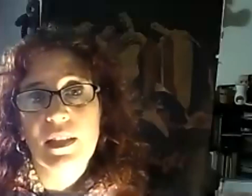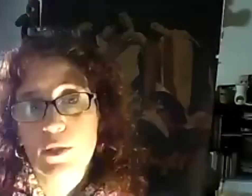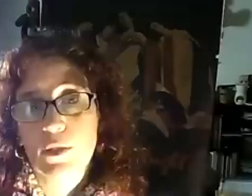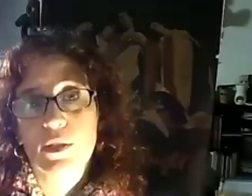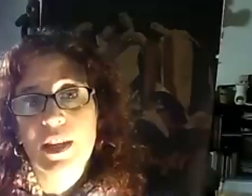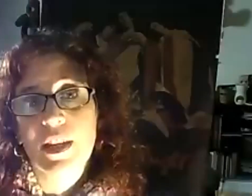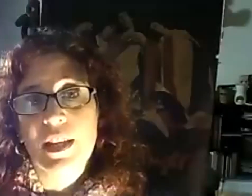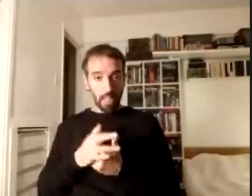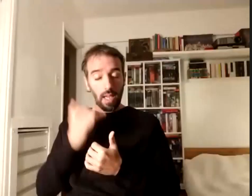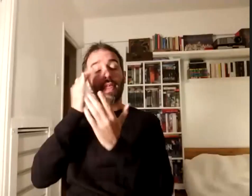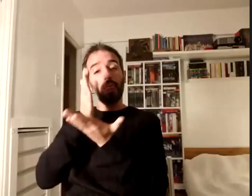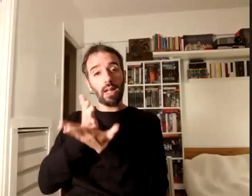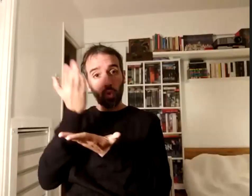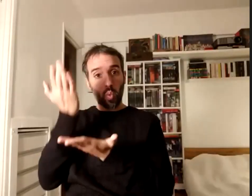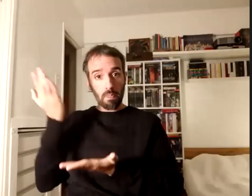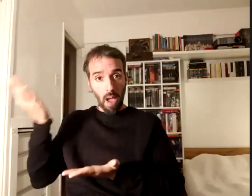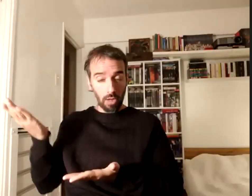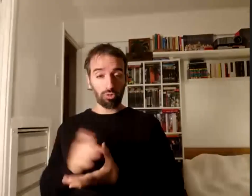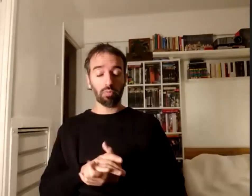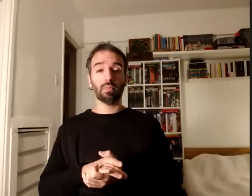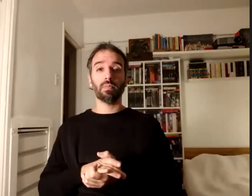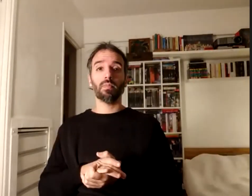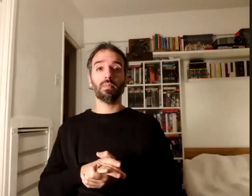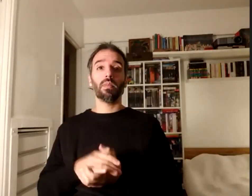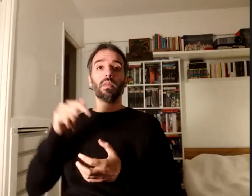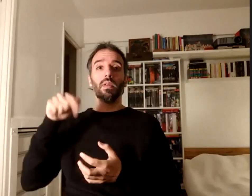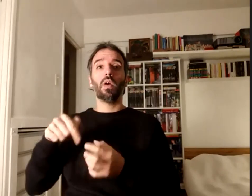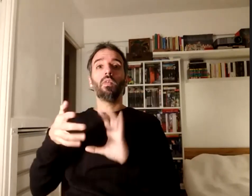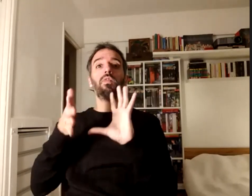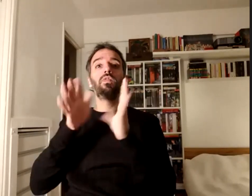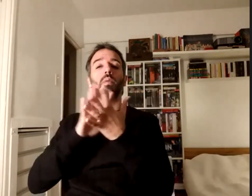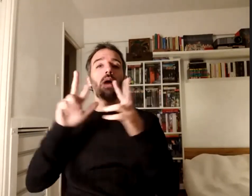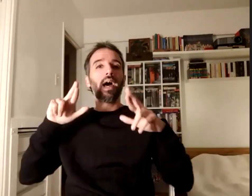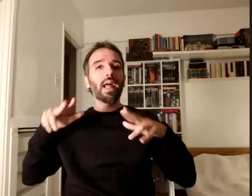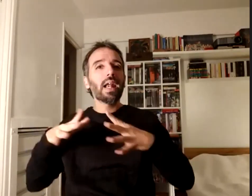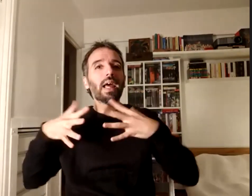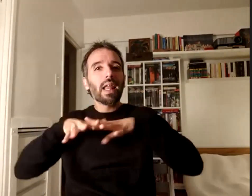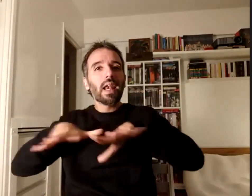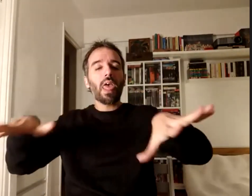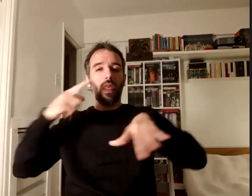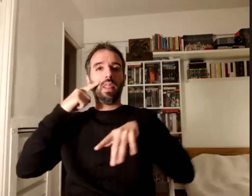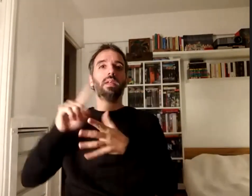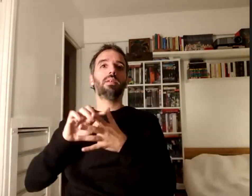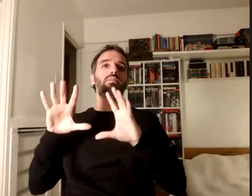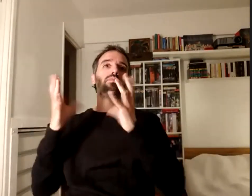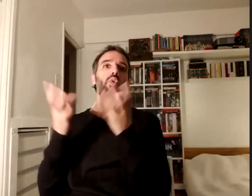Humanos que hoy conforma la Red Interuniversitaria de Discapacidad del CIN